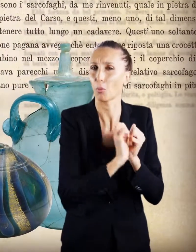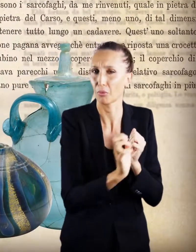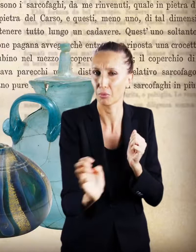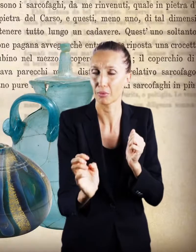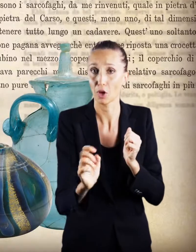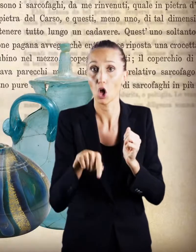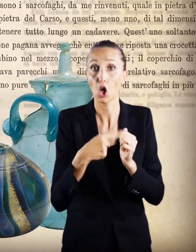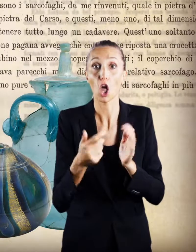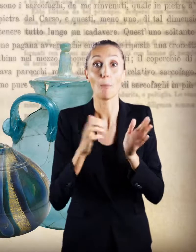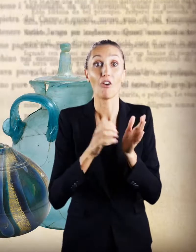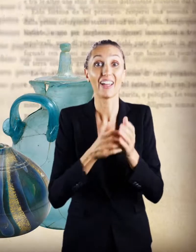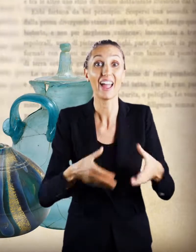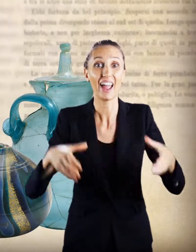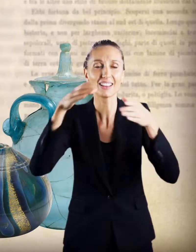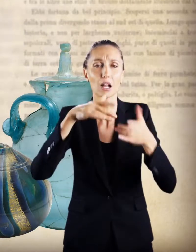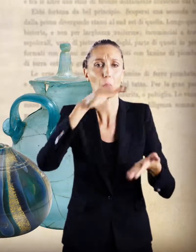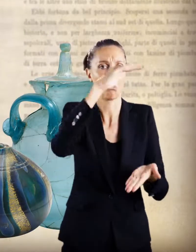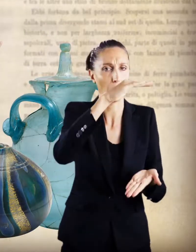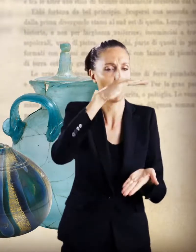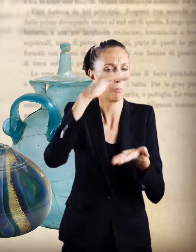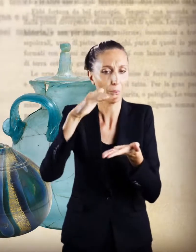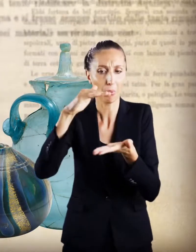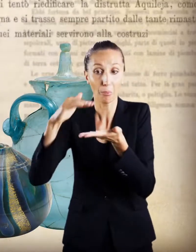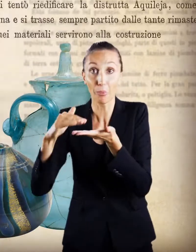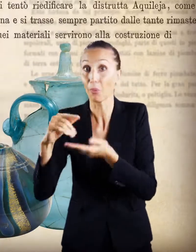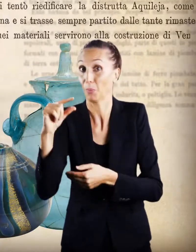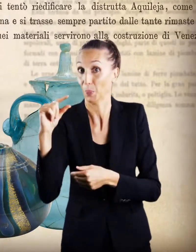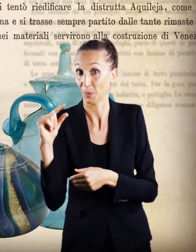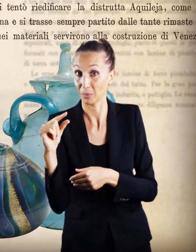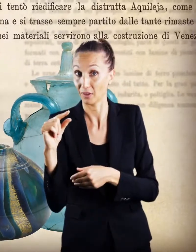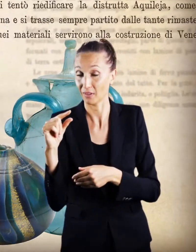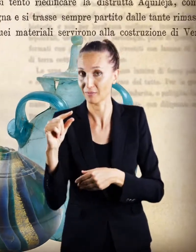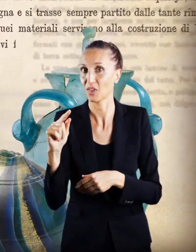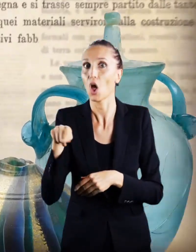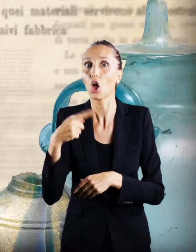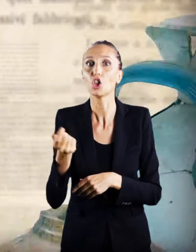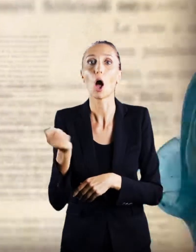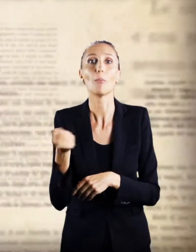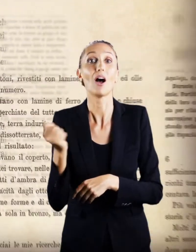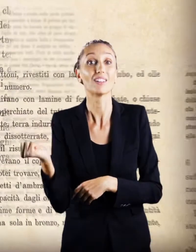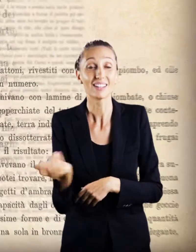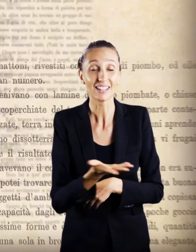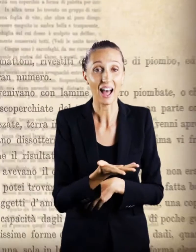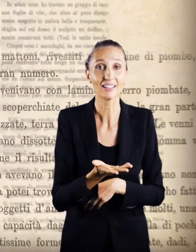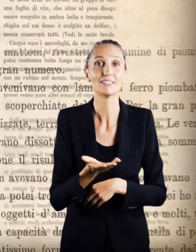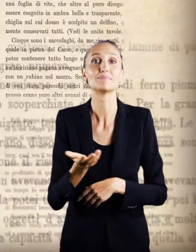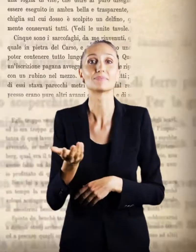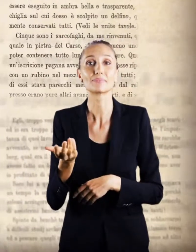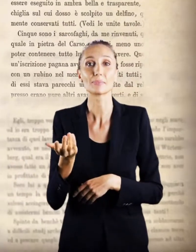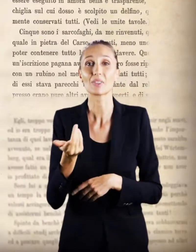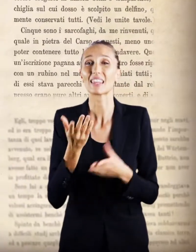copiosa serie di vetri dalla capacità dagli otto litri a quella di poche gocce d'acqua, dadi,